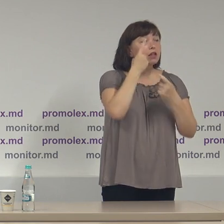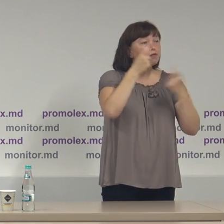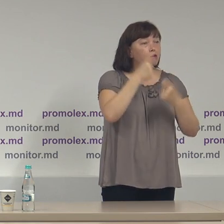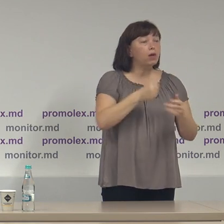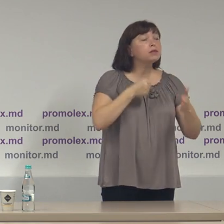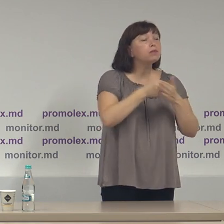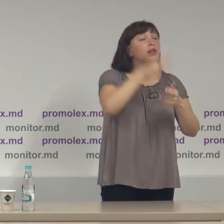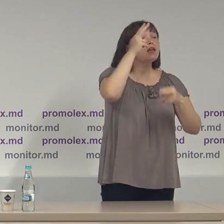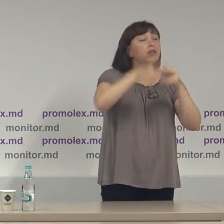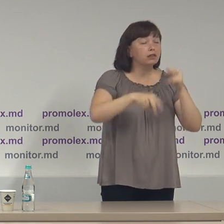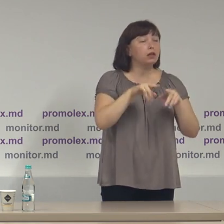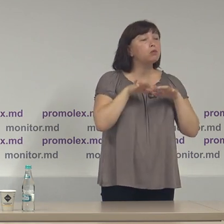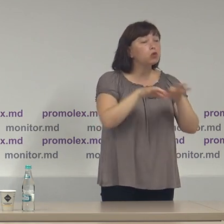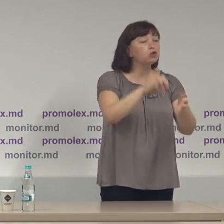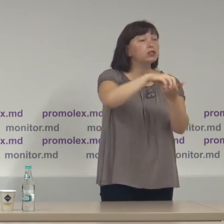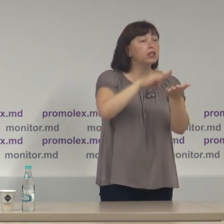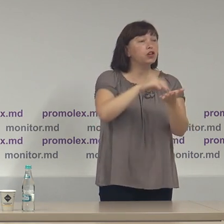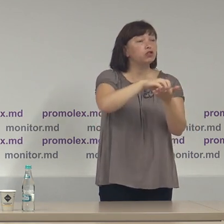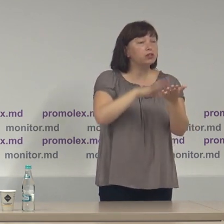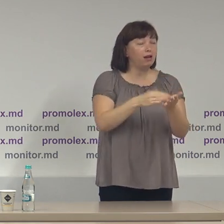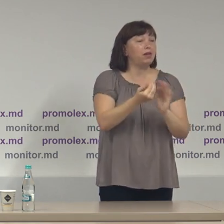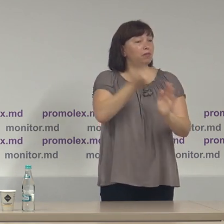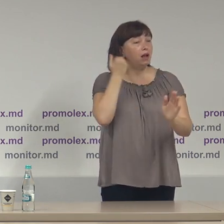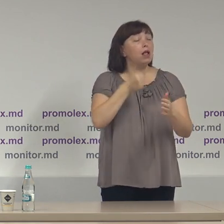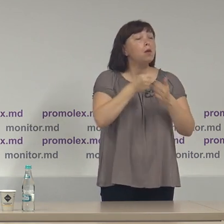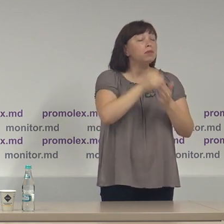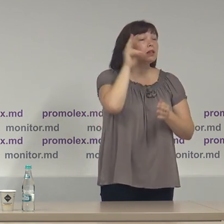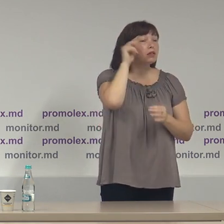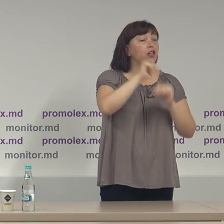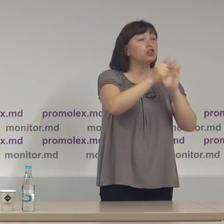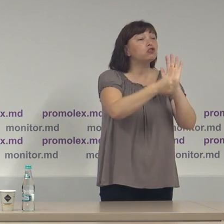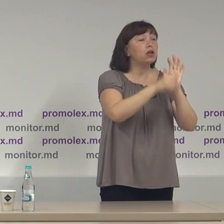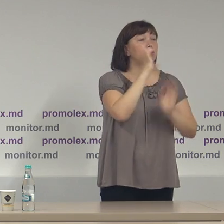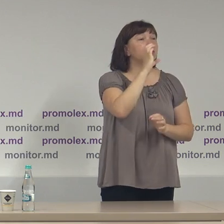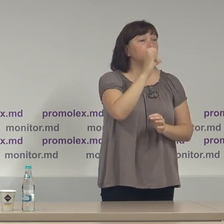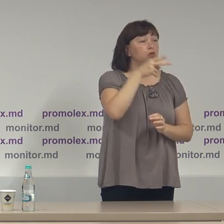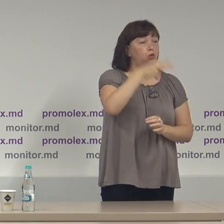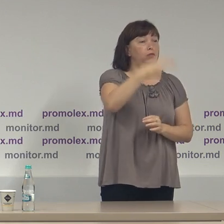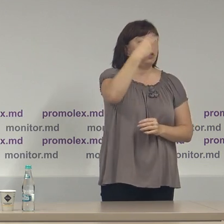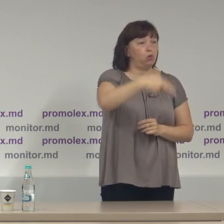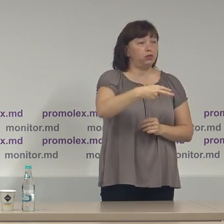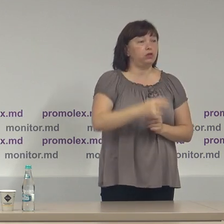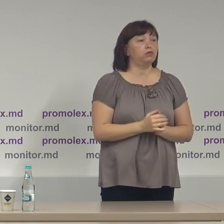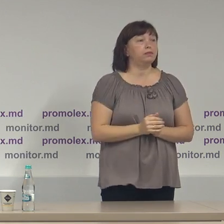până la finisarea procedurii de înregistrare prealabilă, adică până la data de 16 septembrie 2020.